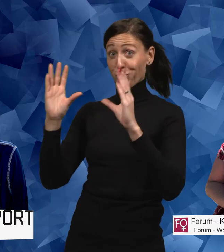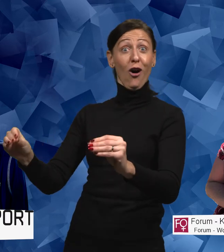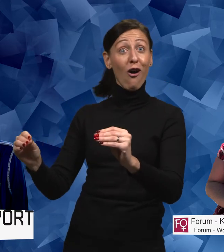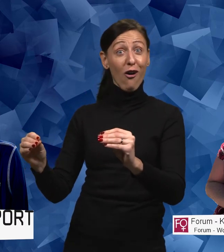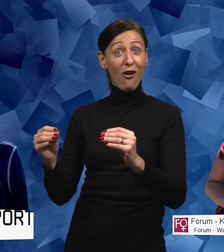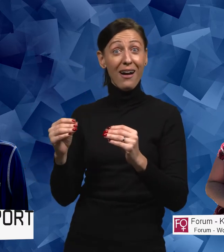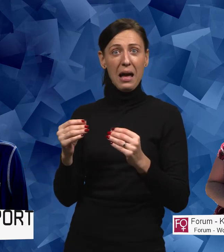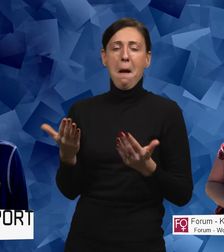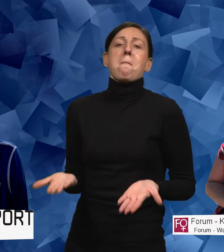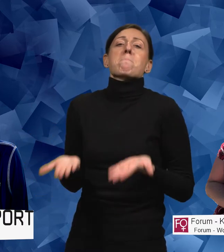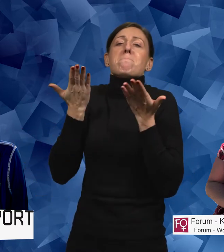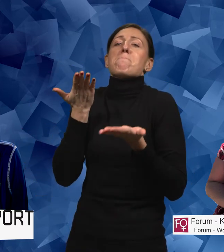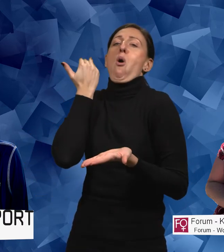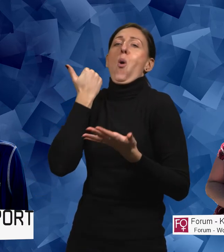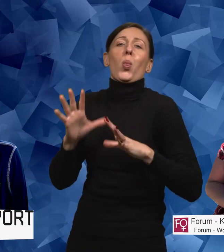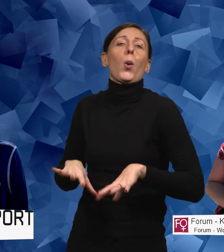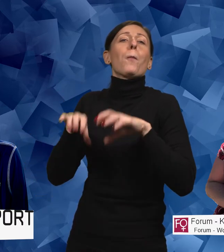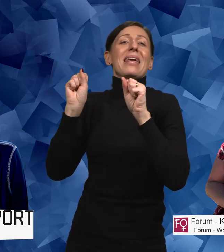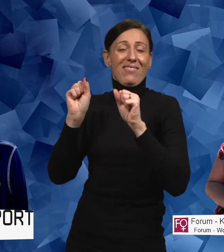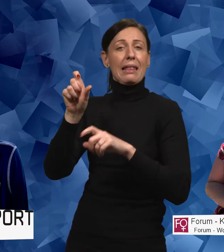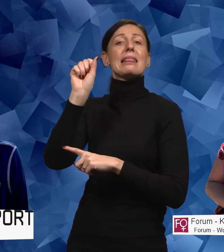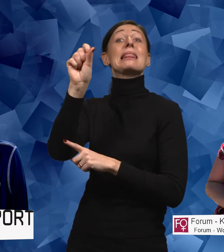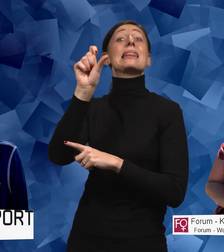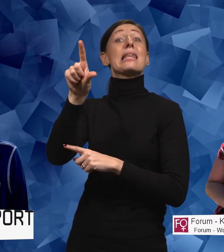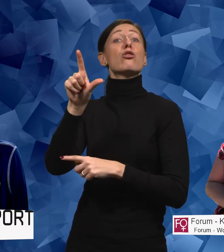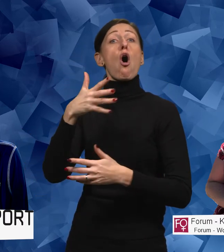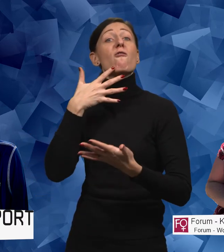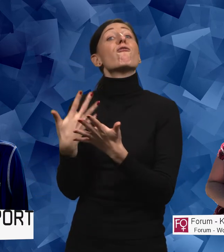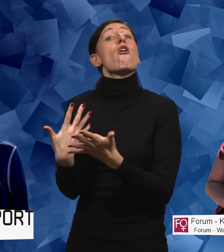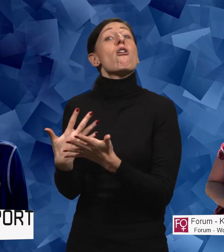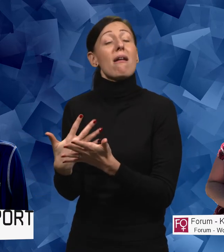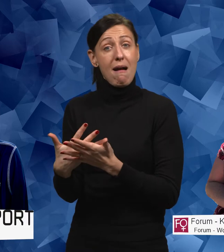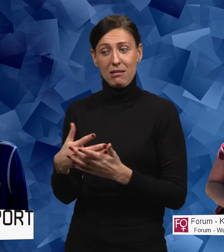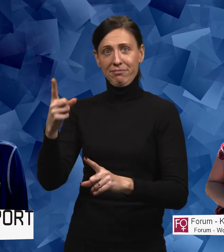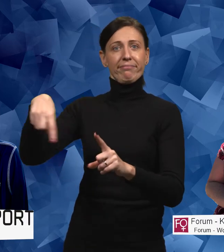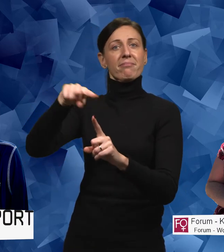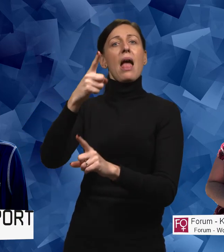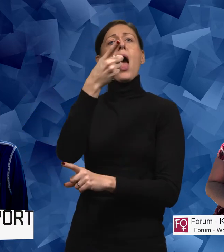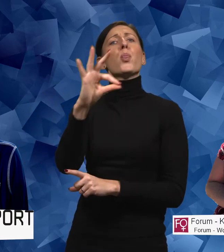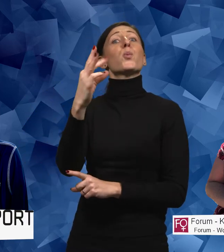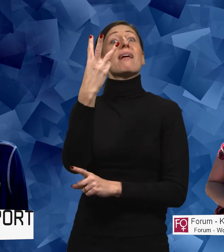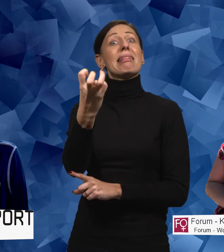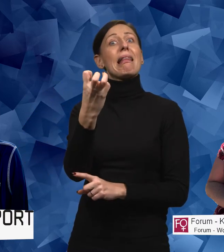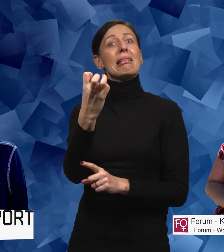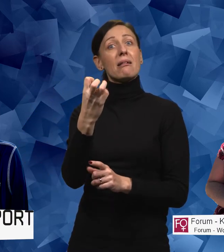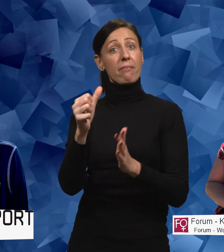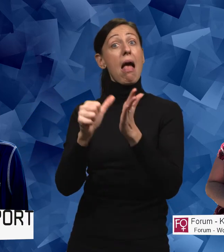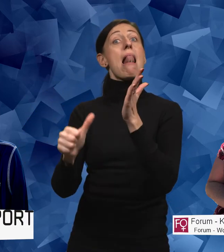Ja, det var morgonens uppgift här, digital föreläsning för 130